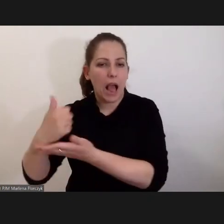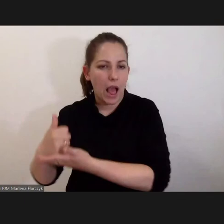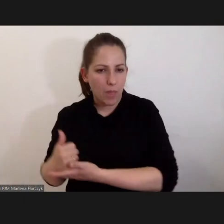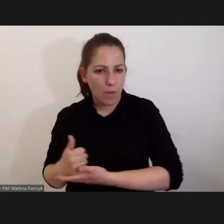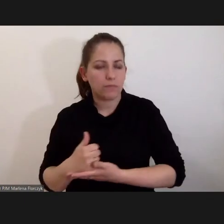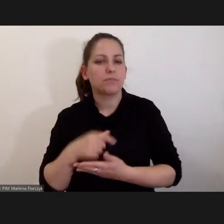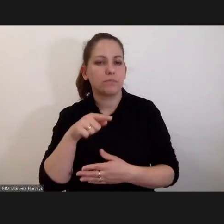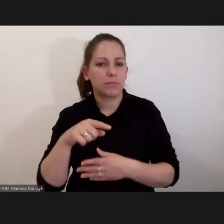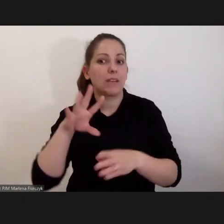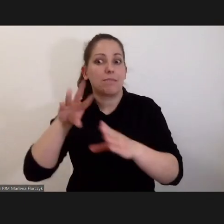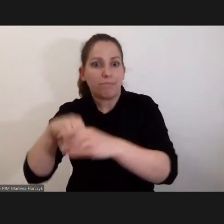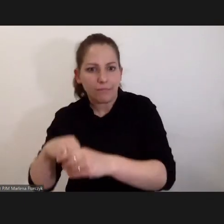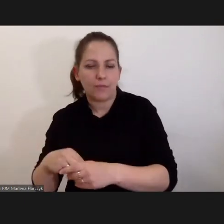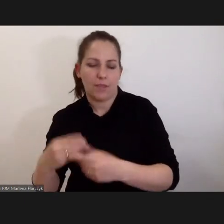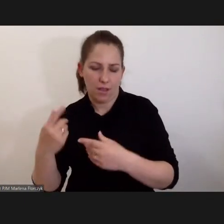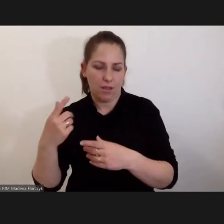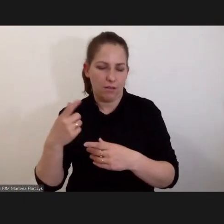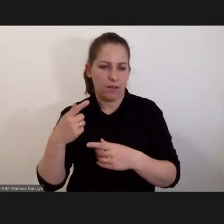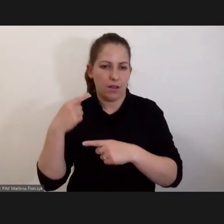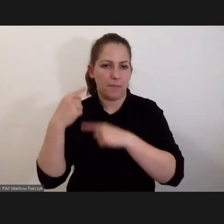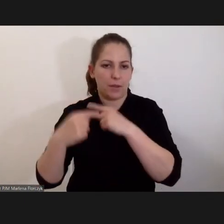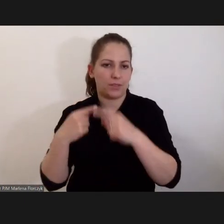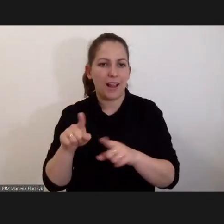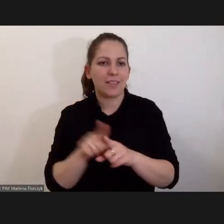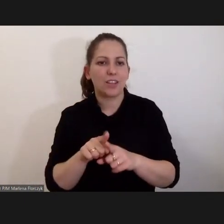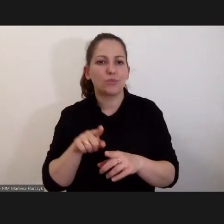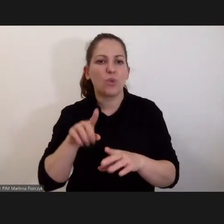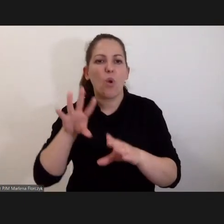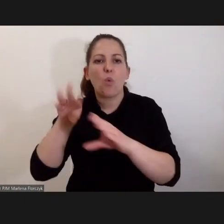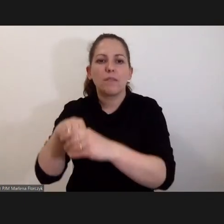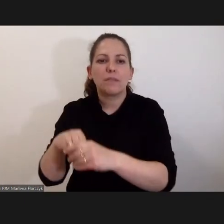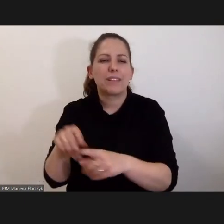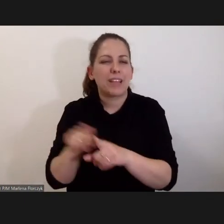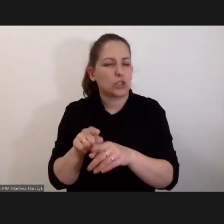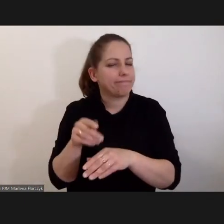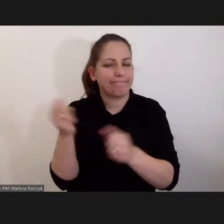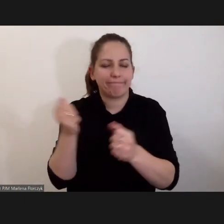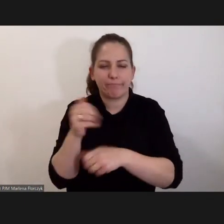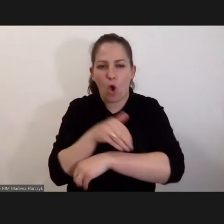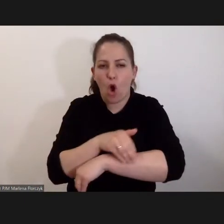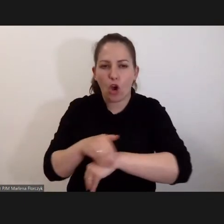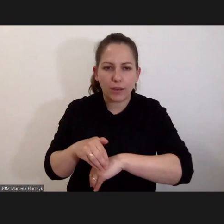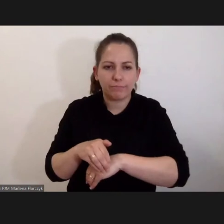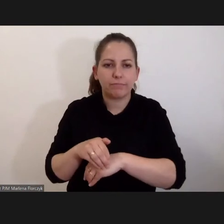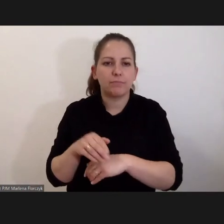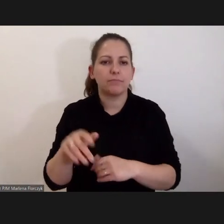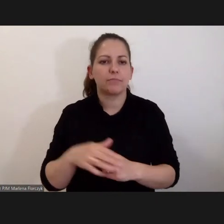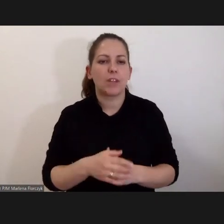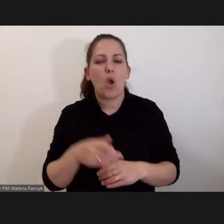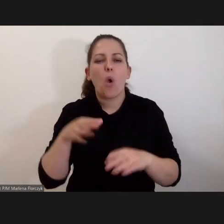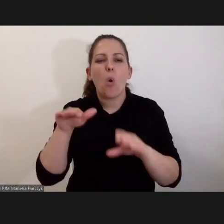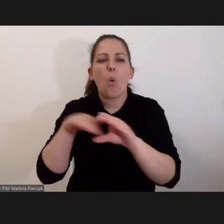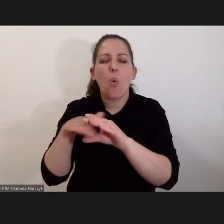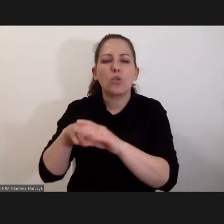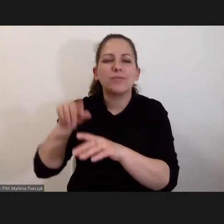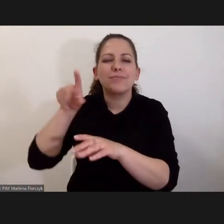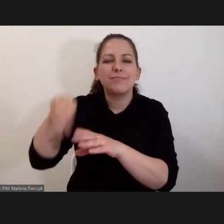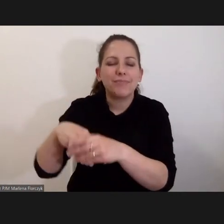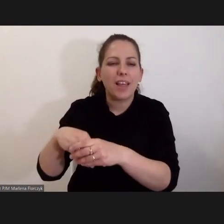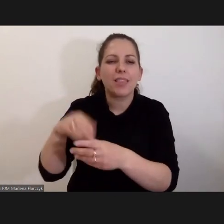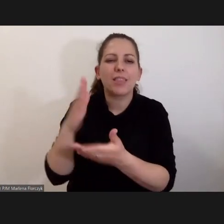uczestniczą w postępowaniu. Teraz osobiste uczestnictwo niestety jest bardzo ograniczone. Robią uczestniczą tylko ci, którzy jednocześnie